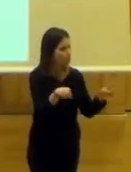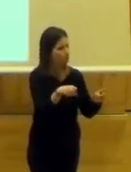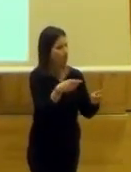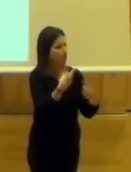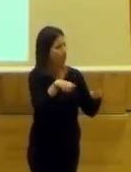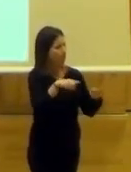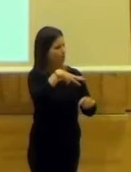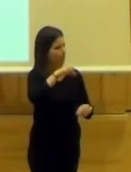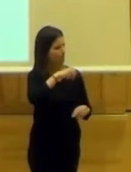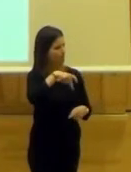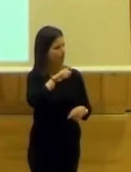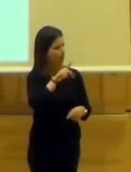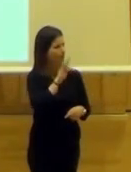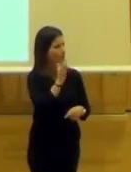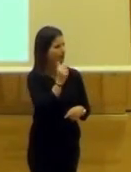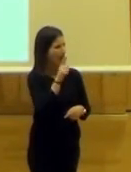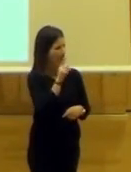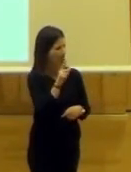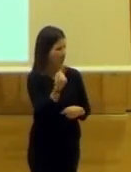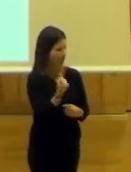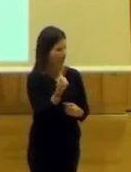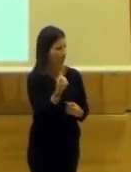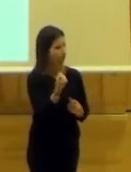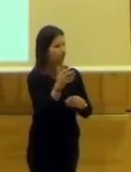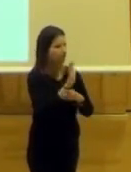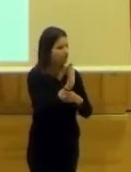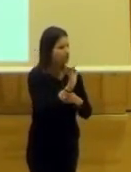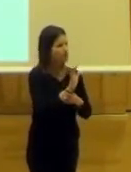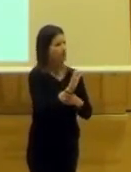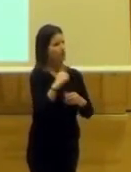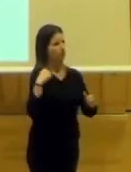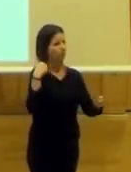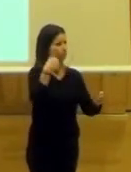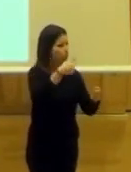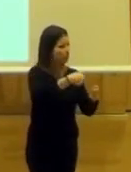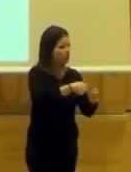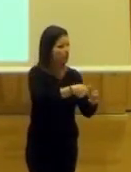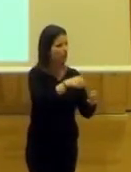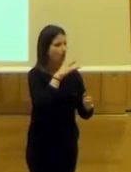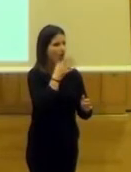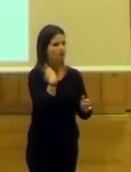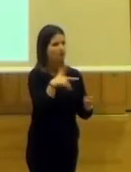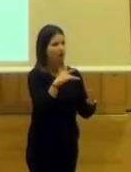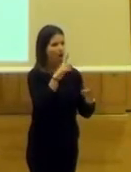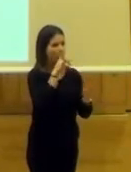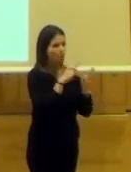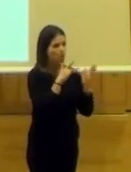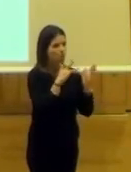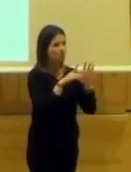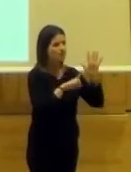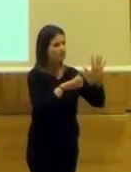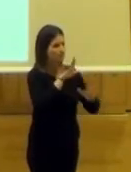Zaya, Cine Club Universitario, que es un cine club de larga tradición en Granada, se remonta, ahora vamos a cumplir el 65